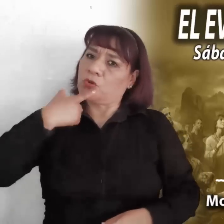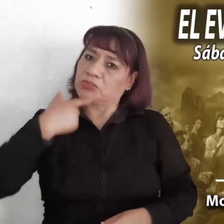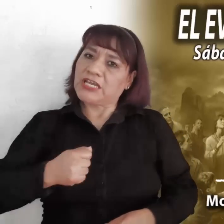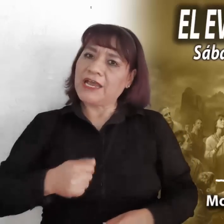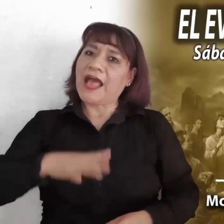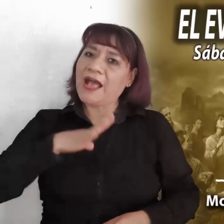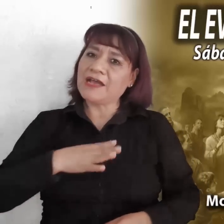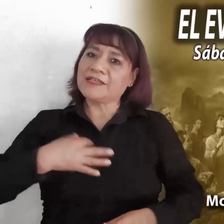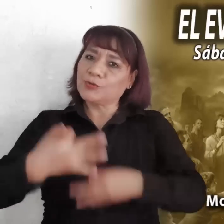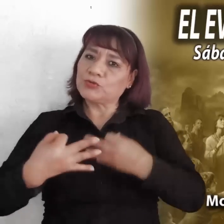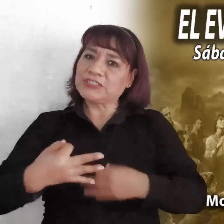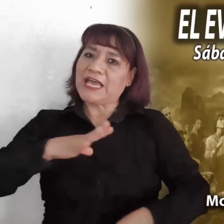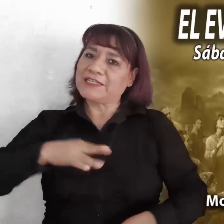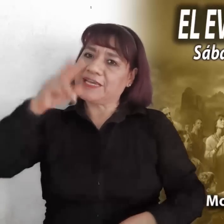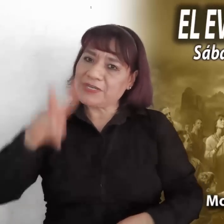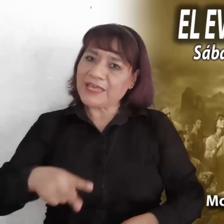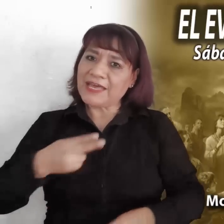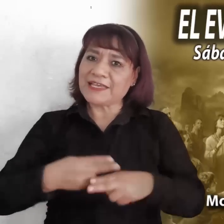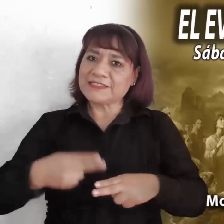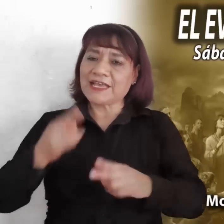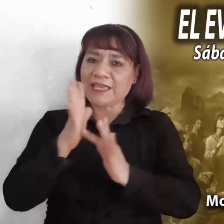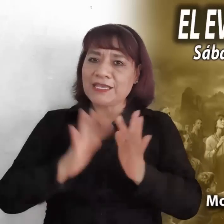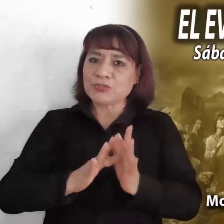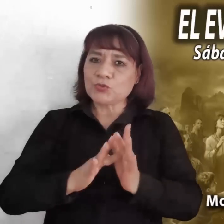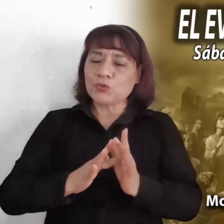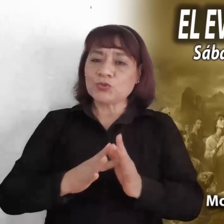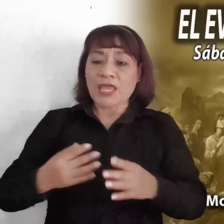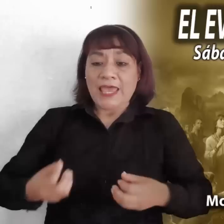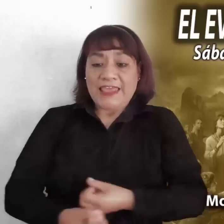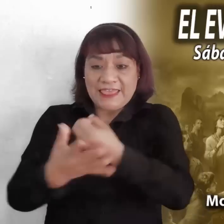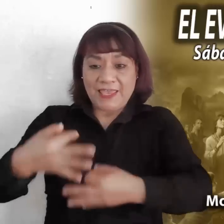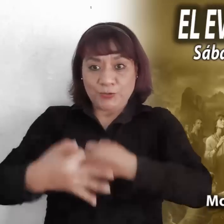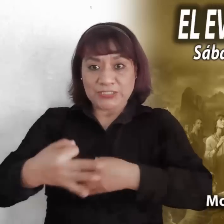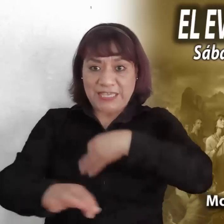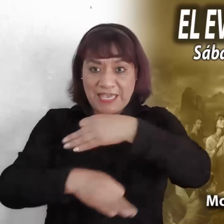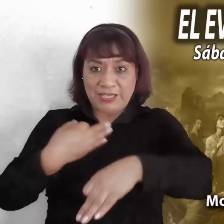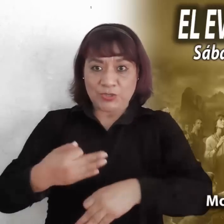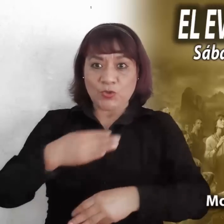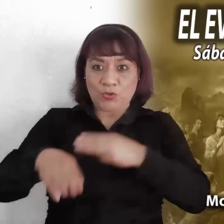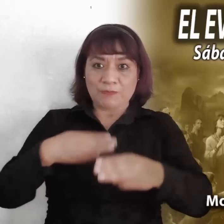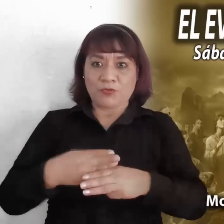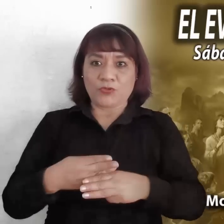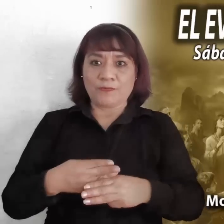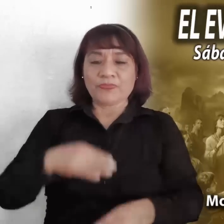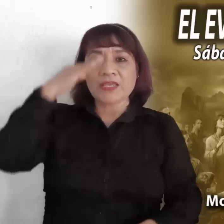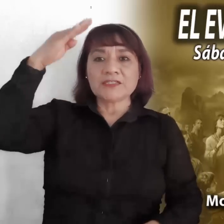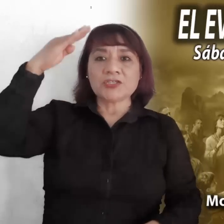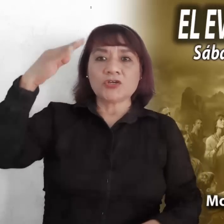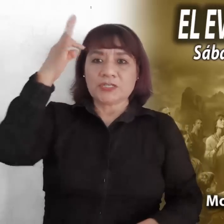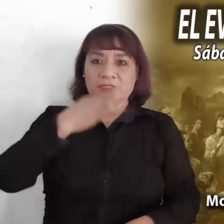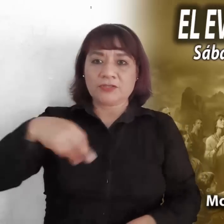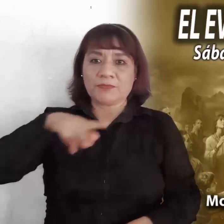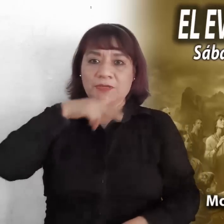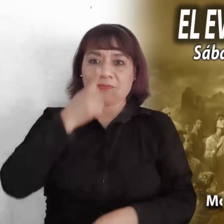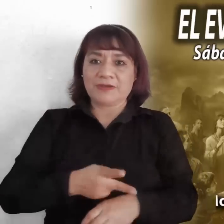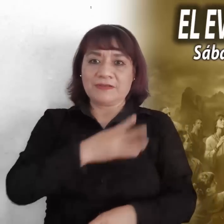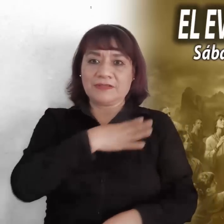despertar la esperanza hasta que el Señor haga triunfar la justicia sobre la tierra. El Señor te bendiga